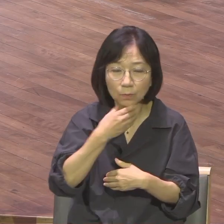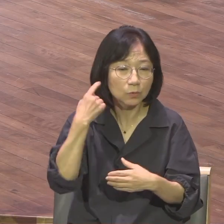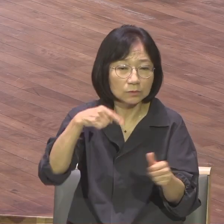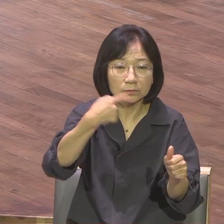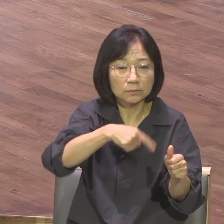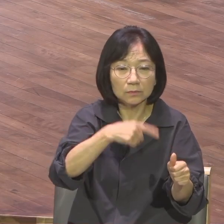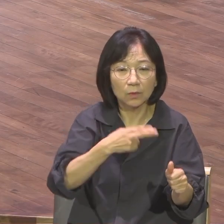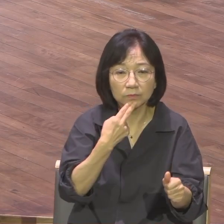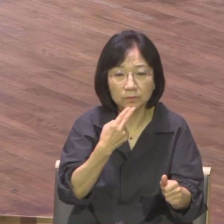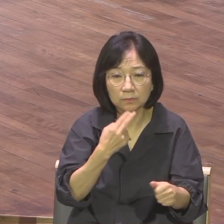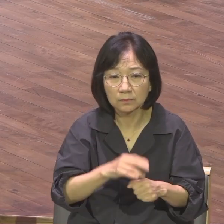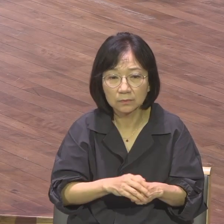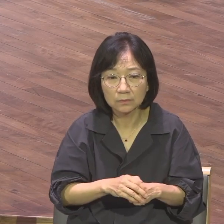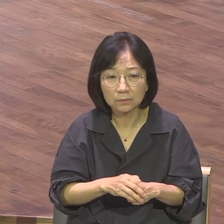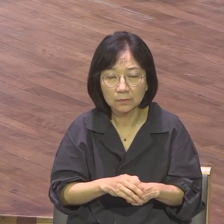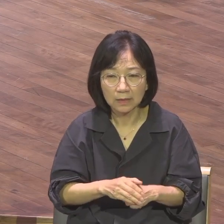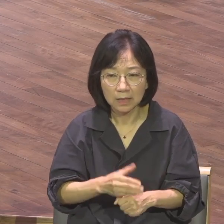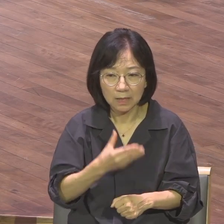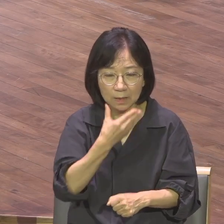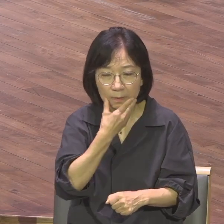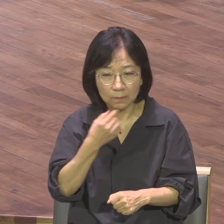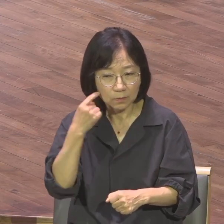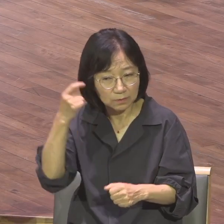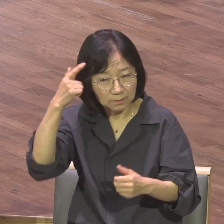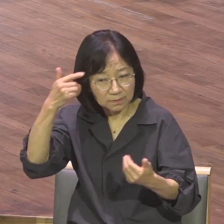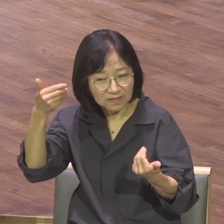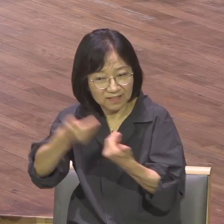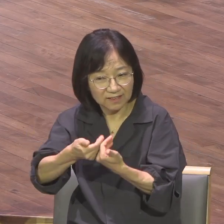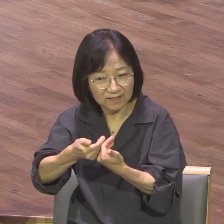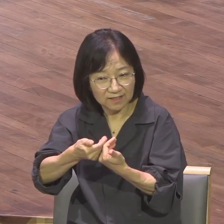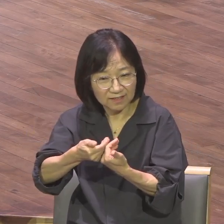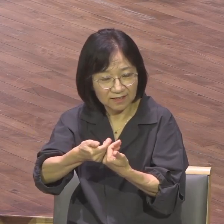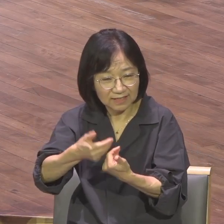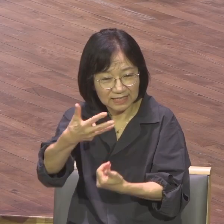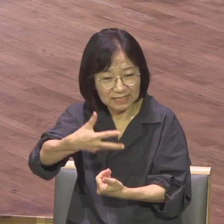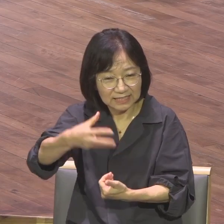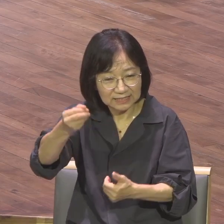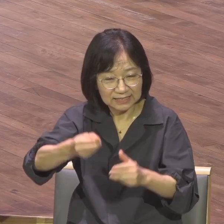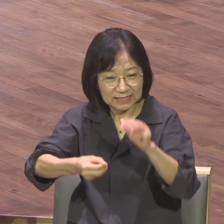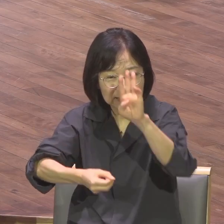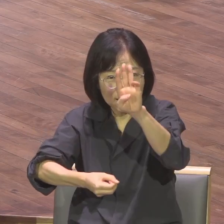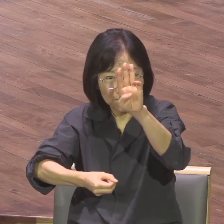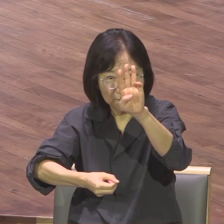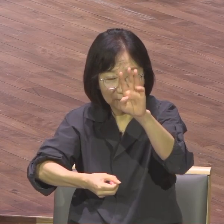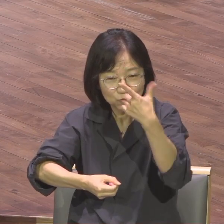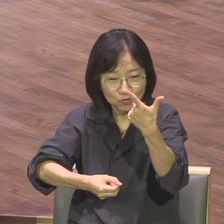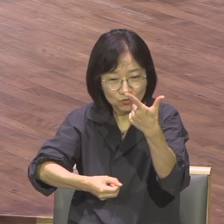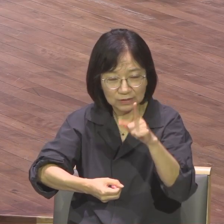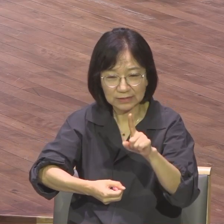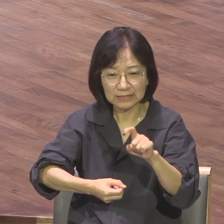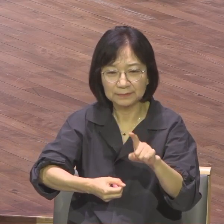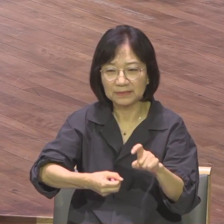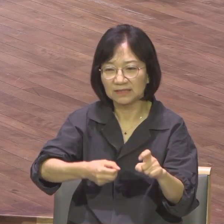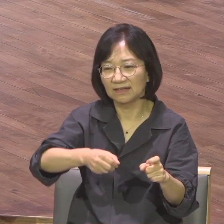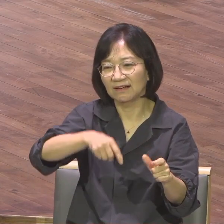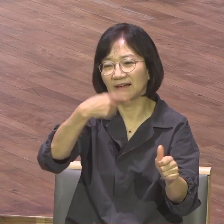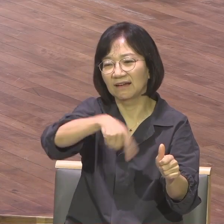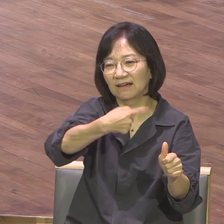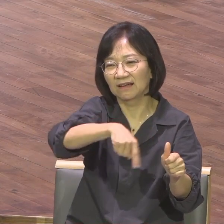오히려 복음과 반대되는 장세기 3장, 6장, 11장을 늘 가르치고 주입시키고 각인시키고 심지어 시험치고